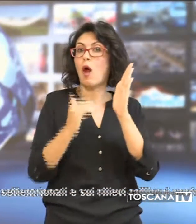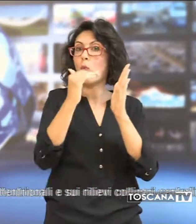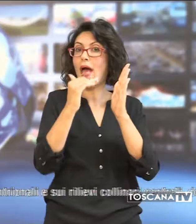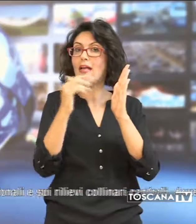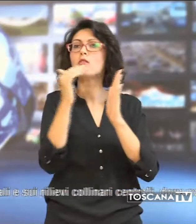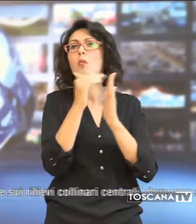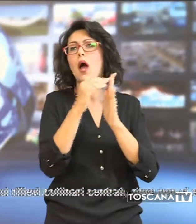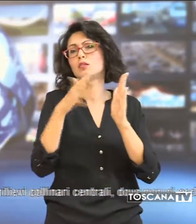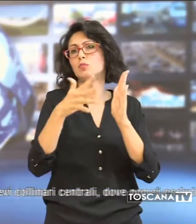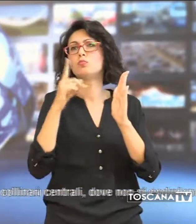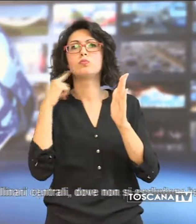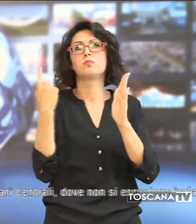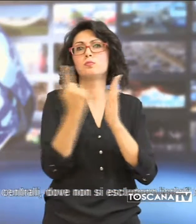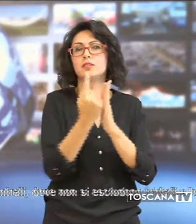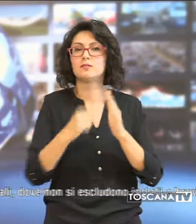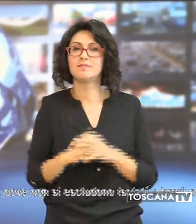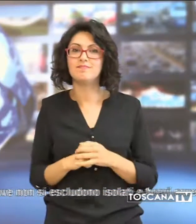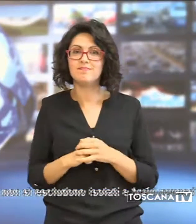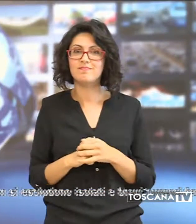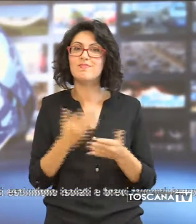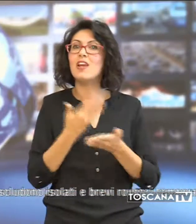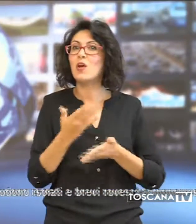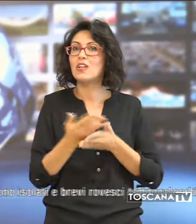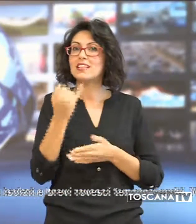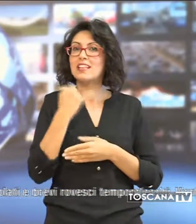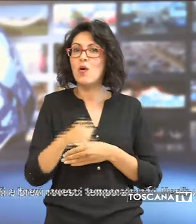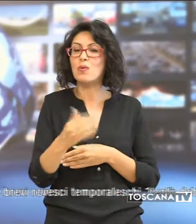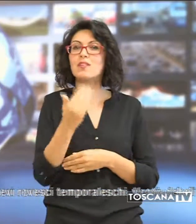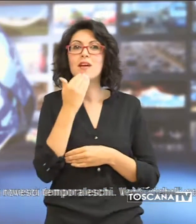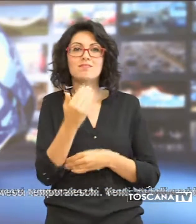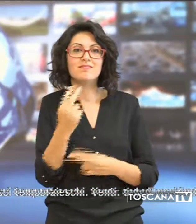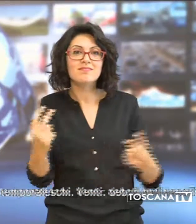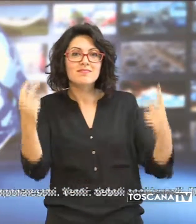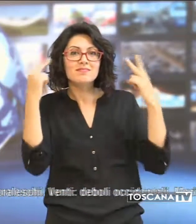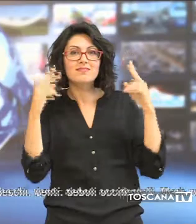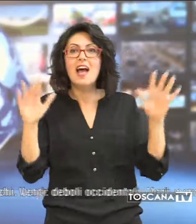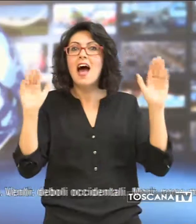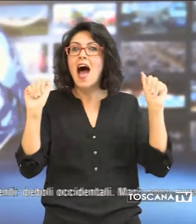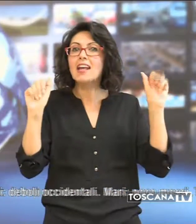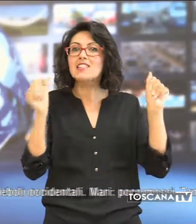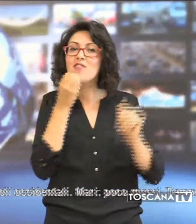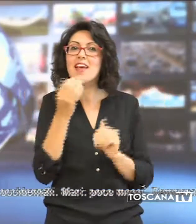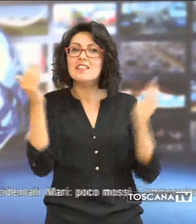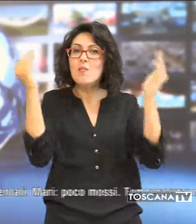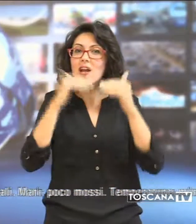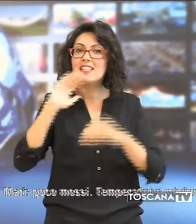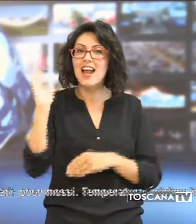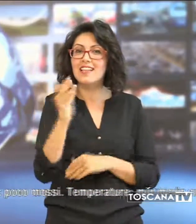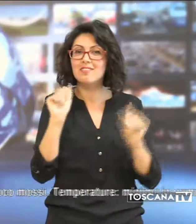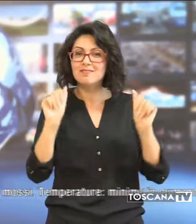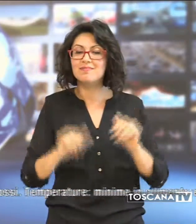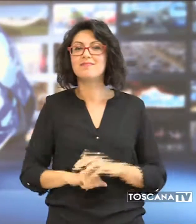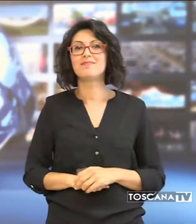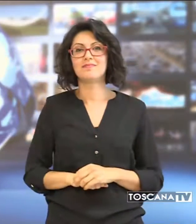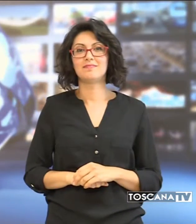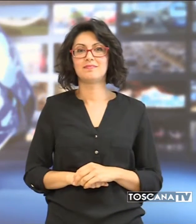massime pressoché stazionare. Il telegiornale termina qui grazie per averci seguito buona serata a tutti e arrivederci.